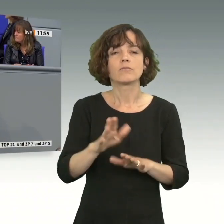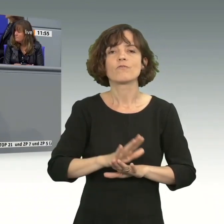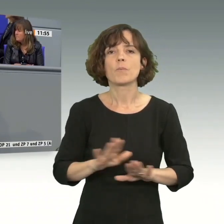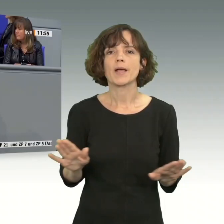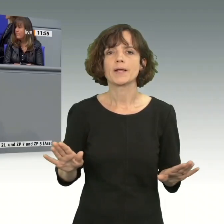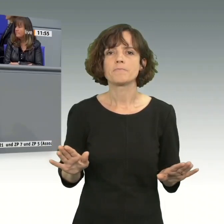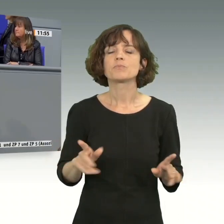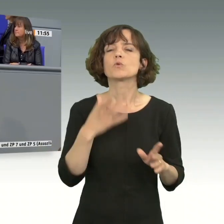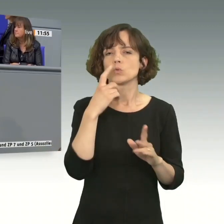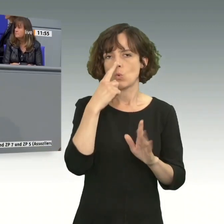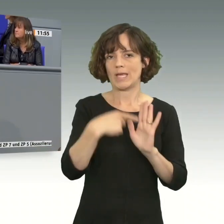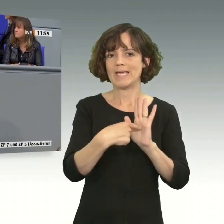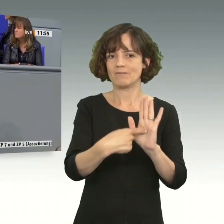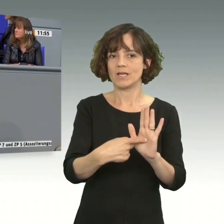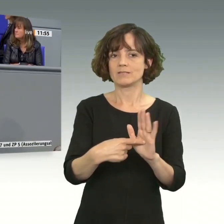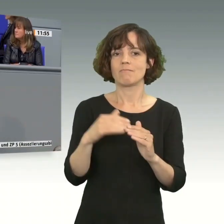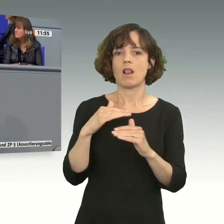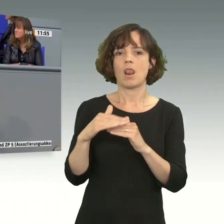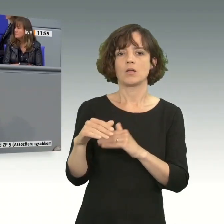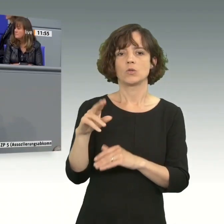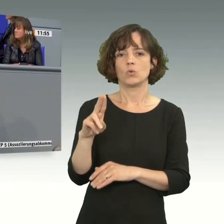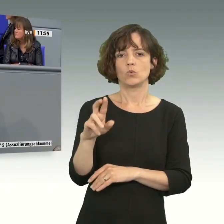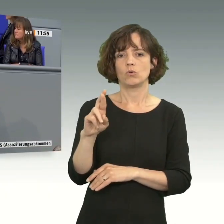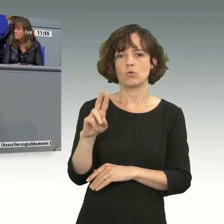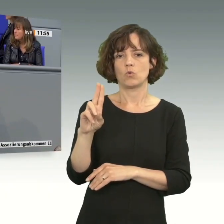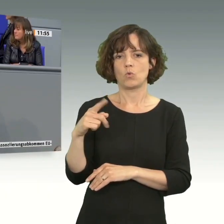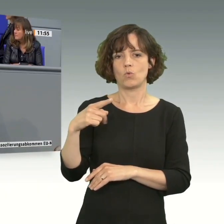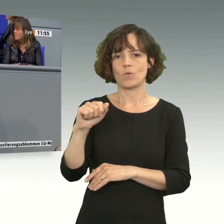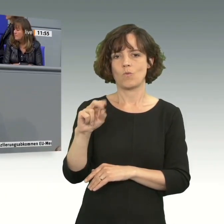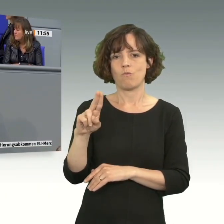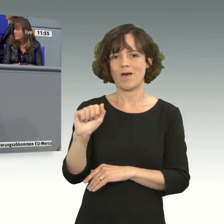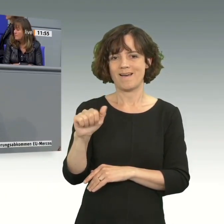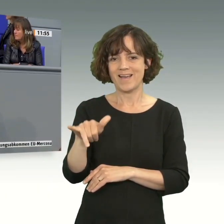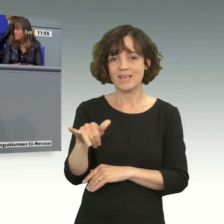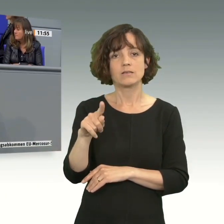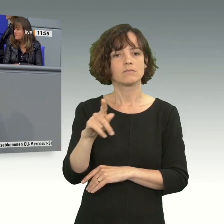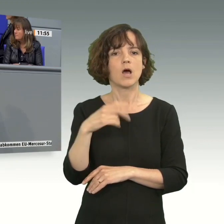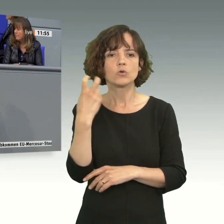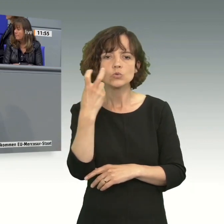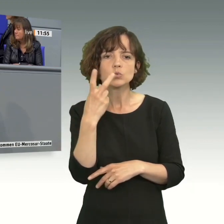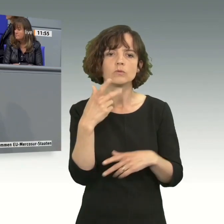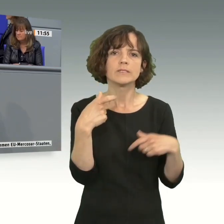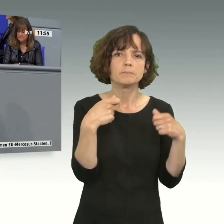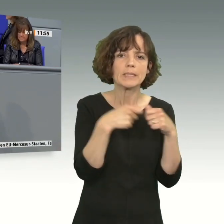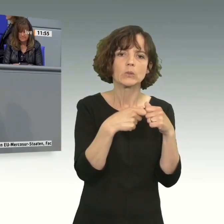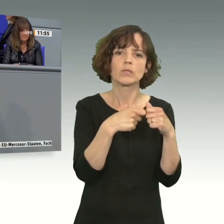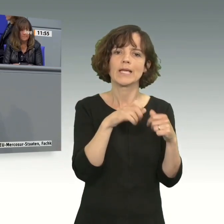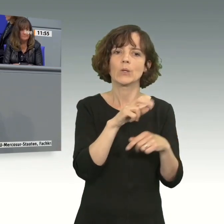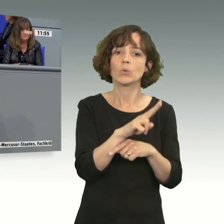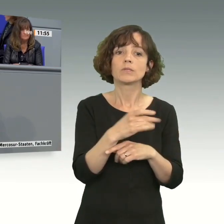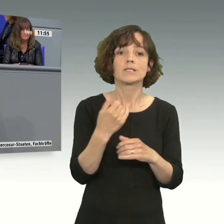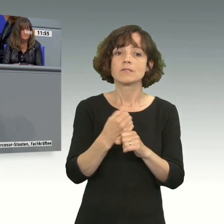Ich will nur mal darauf hinweisen, dass Uruguay, der stets eine enge Bindung zur Europäischen Union gesucht hat, inzwischen ein bilaterales